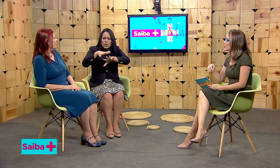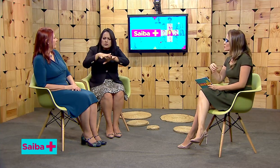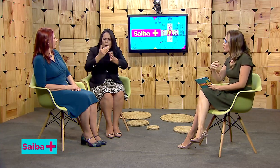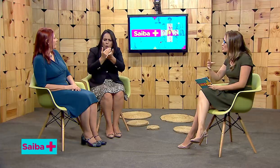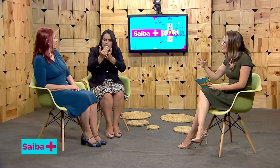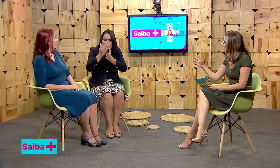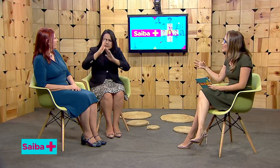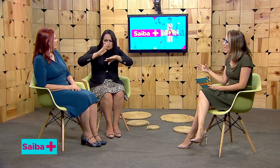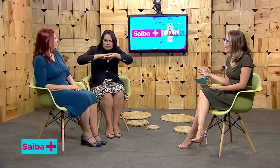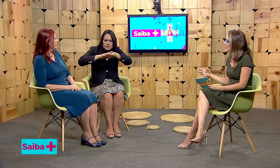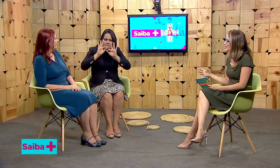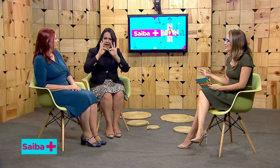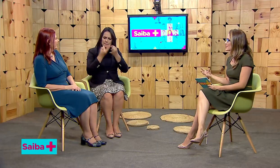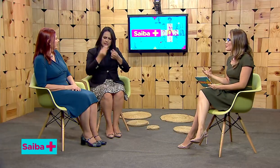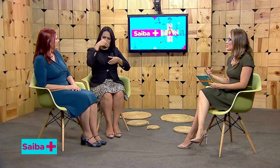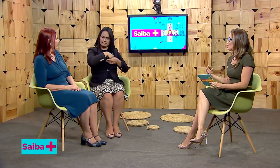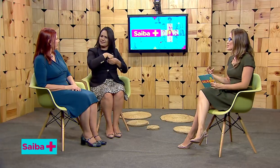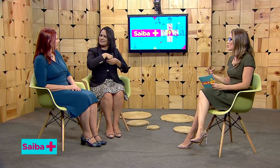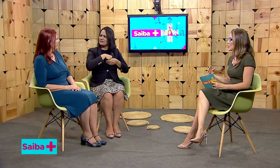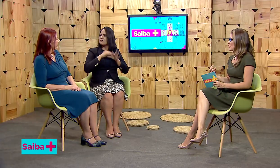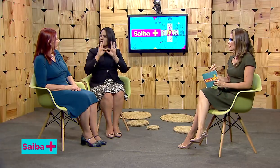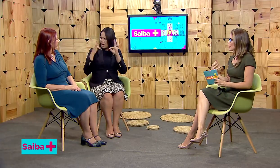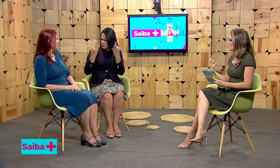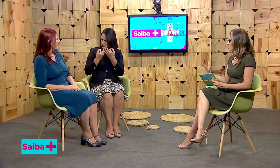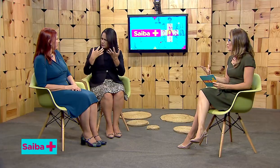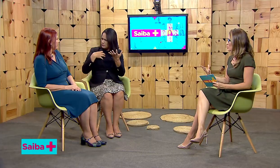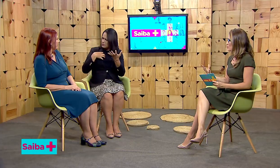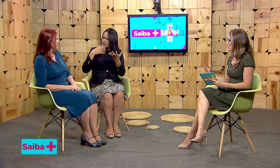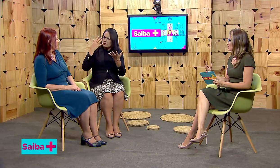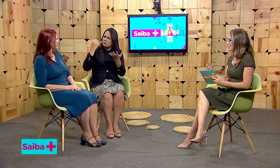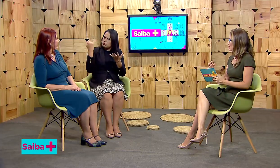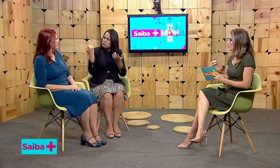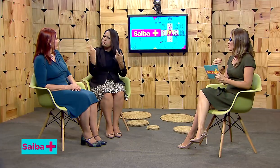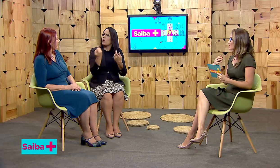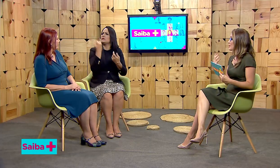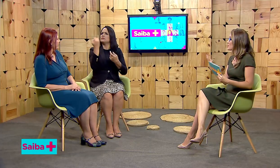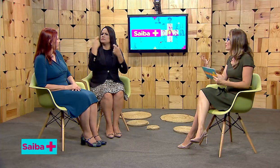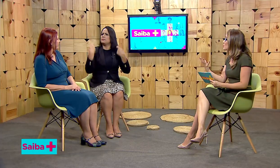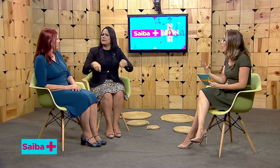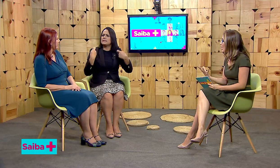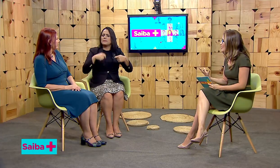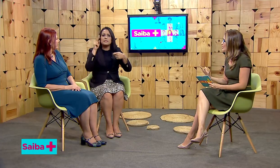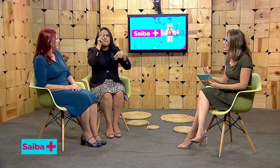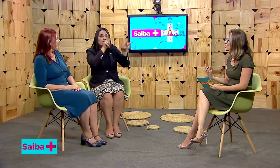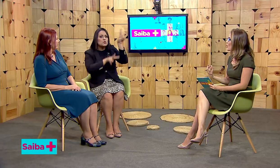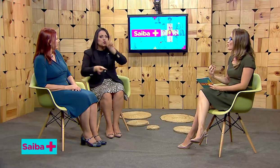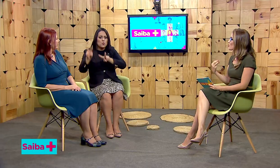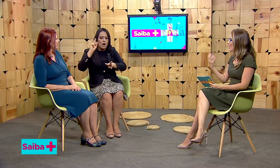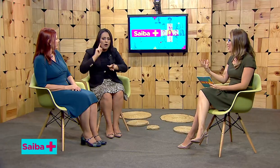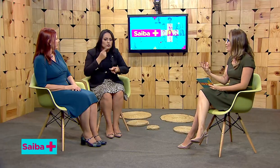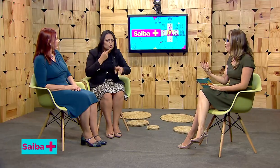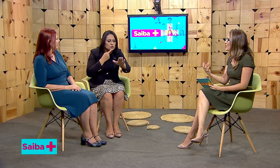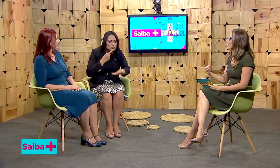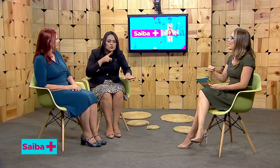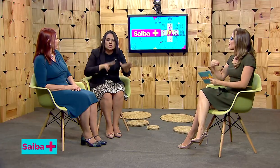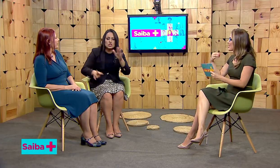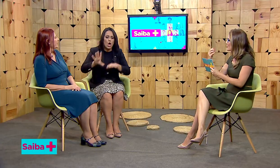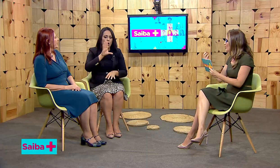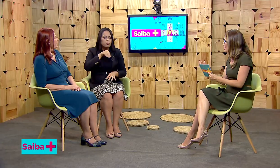Os próprios familiares, eles precisam ter a noção de que precisa ter as coisas mais visuais, não só no falado, dentro da